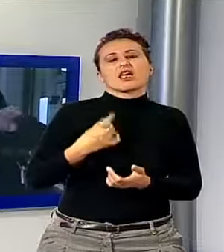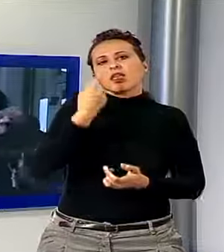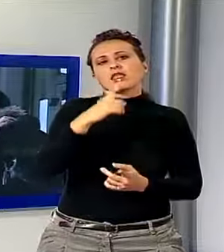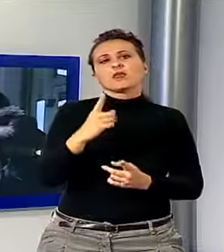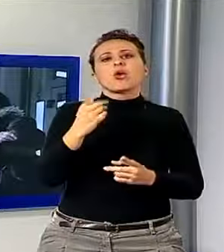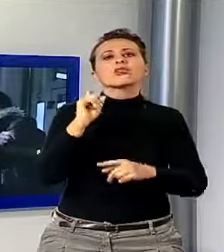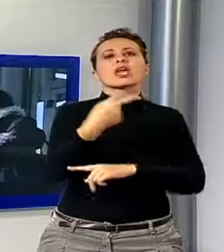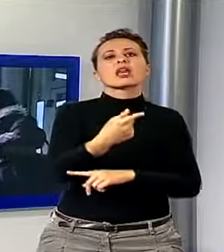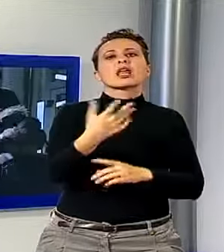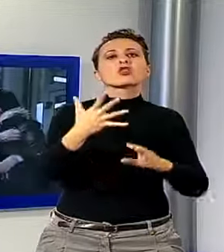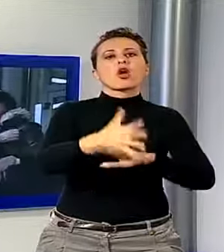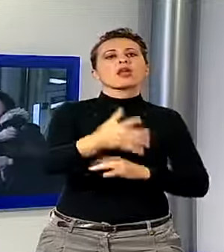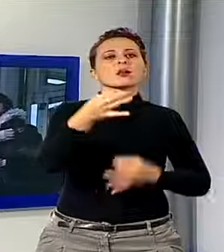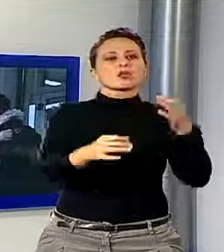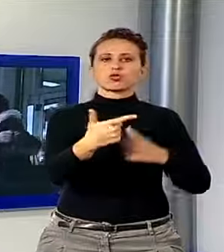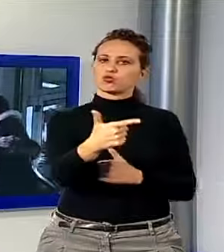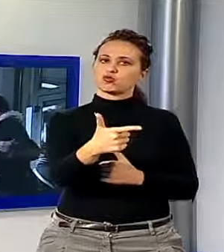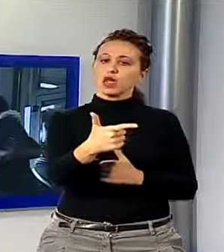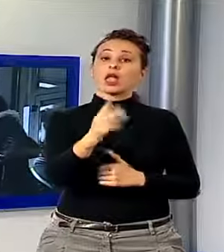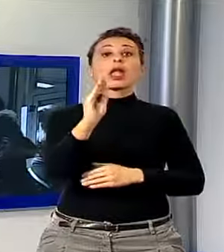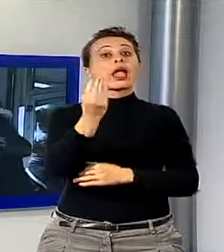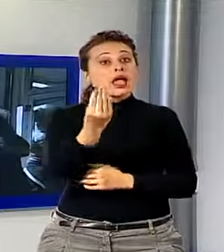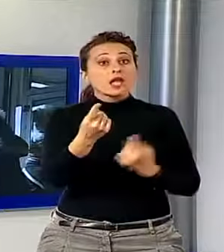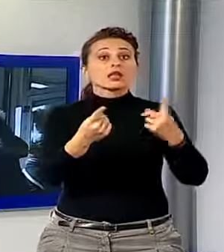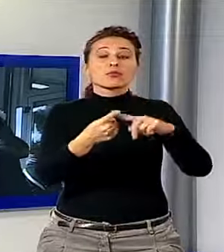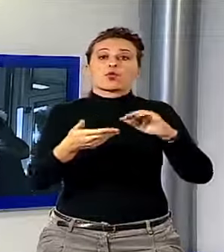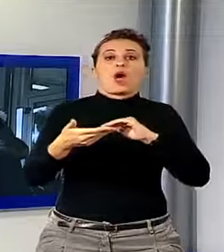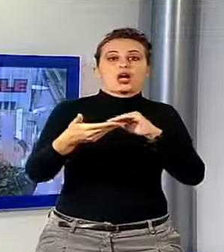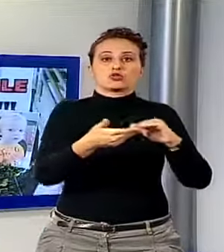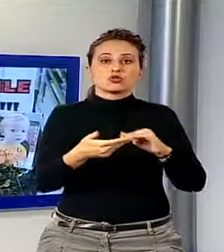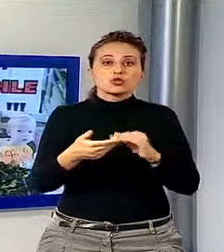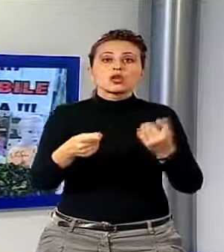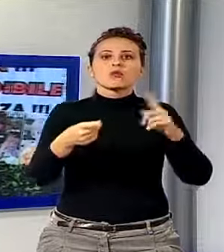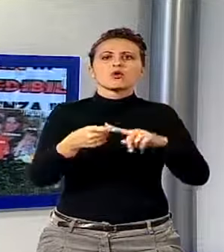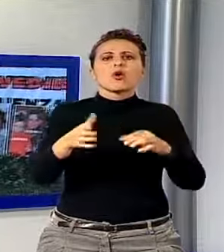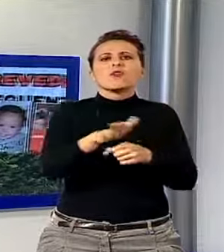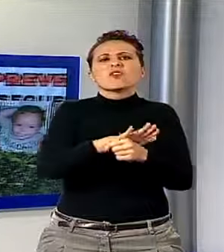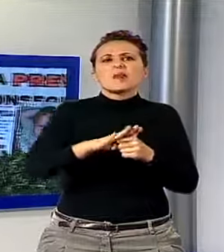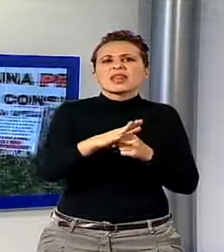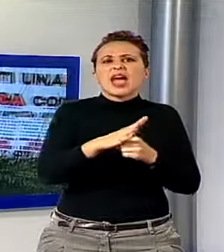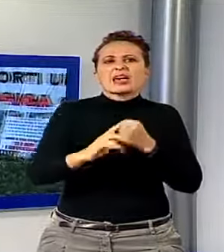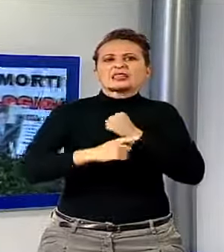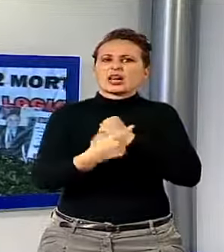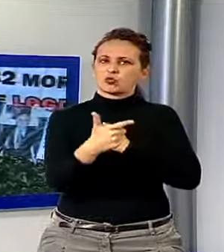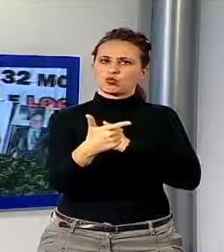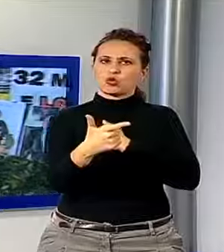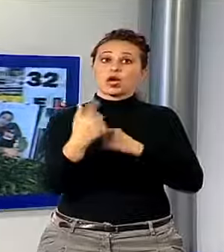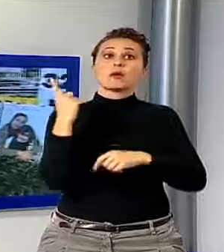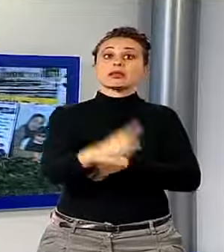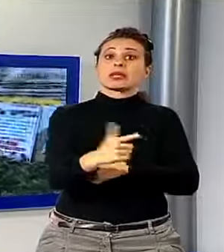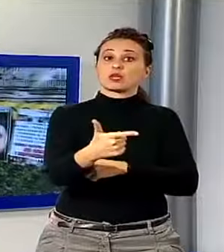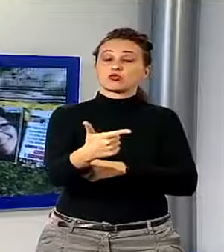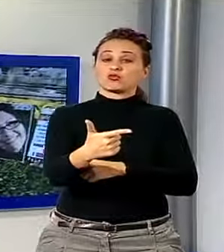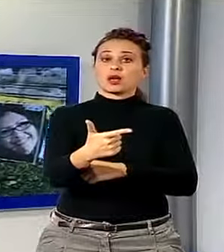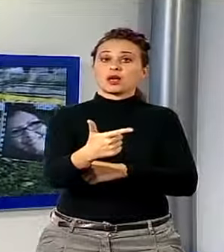entrare nel processo, non solo enti o associazioni ma anche persone legate in qualche modo alle vittime. L'avvocato di rete ferroviaria